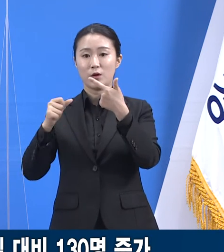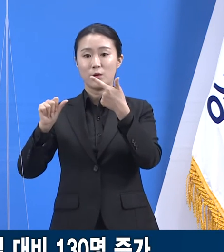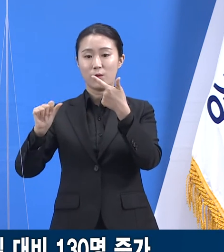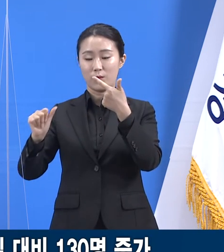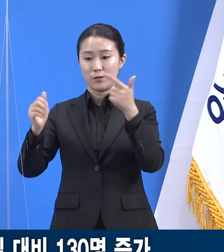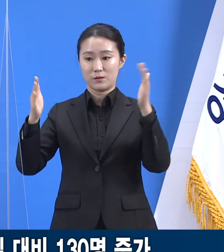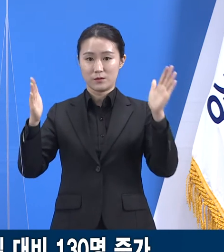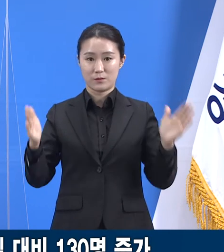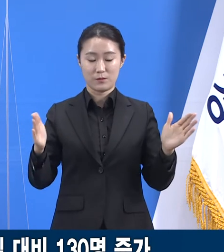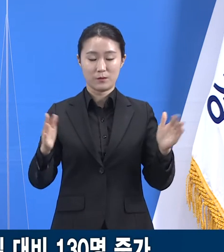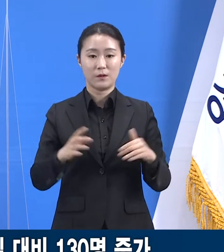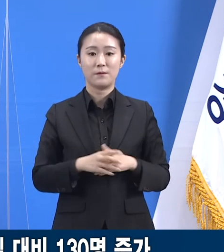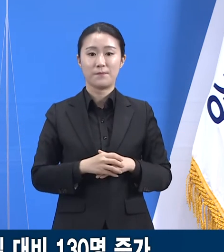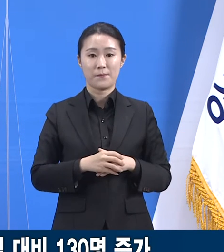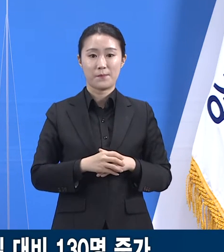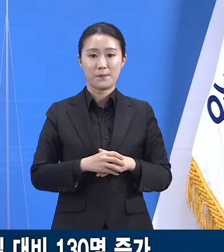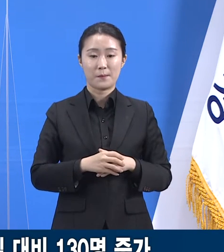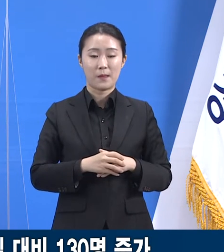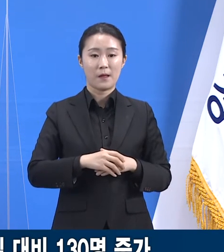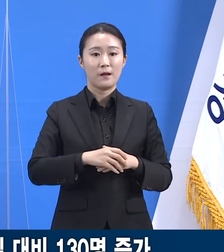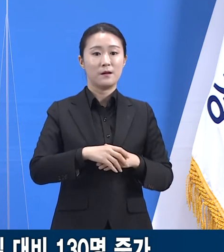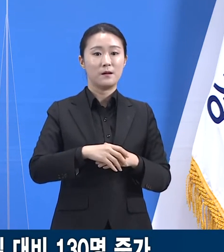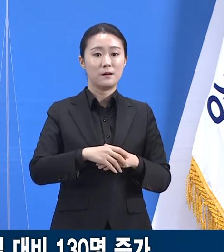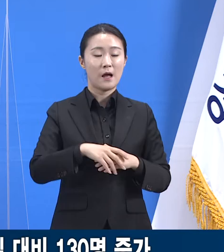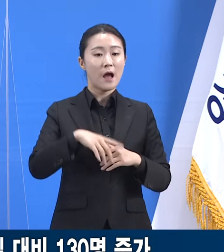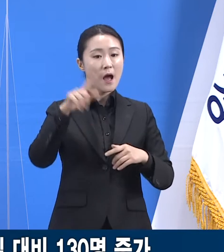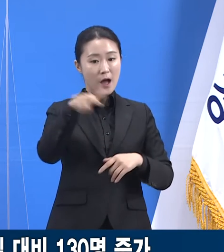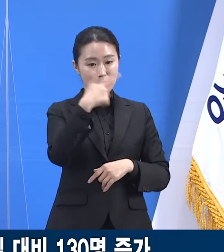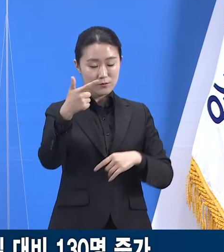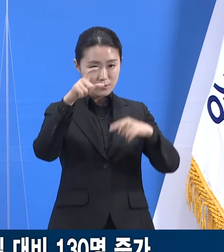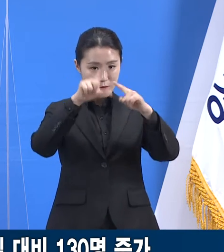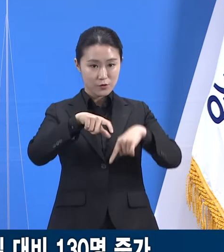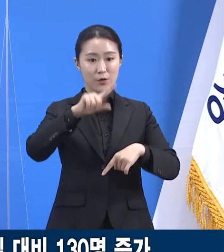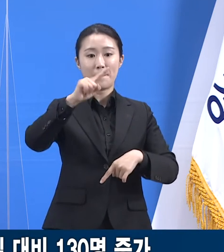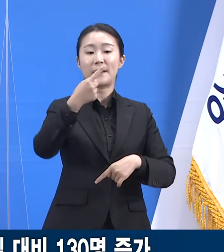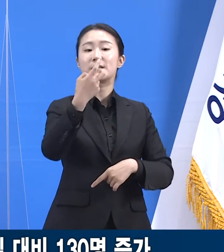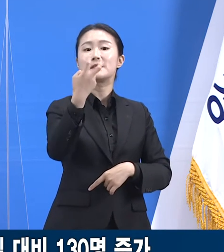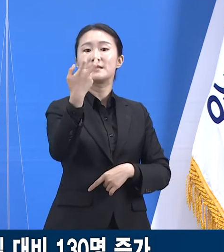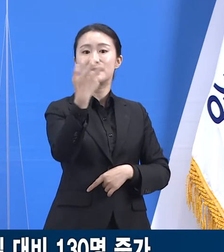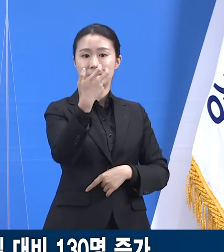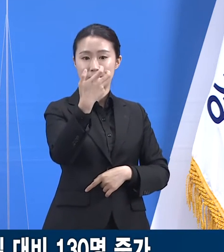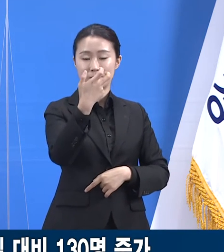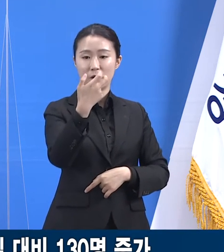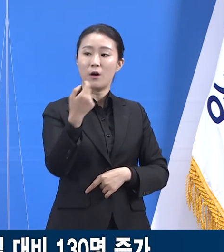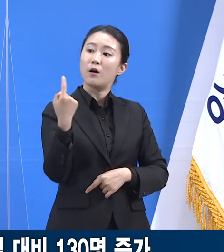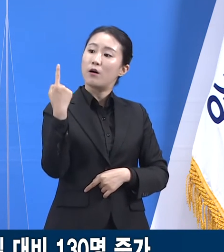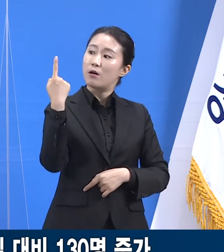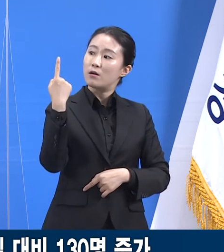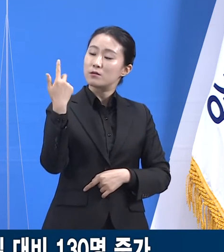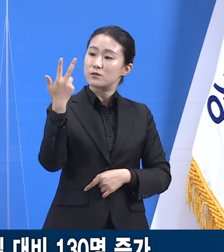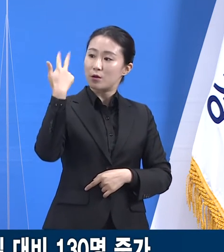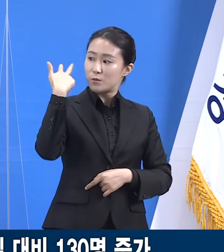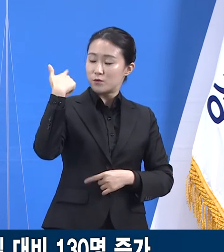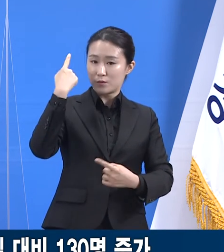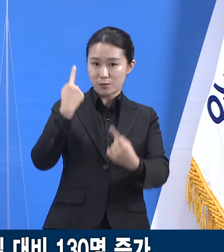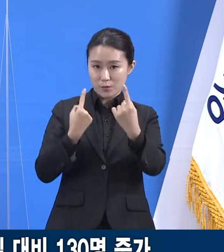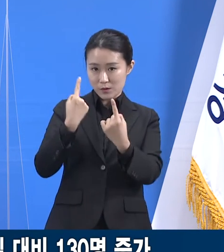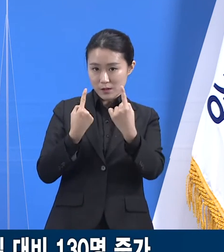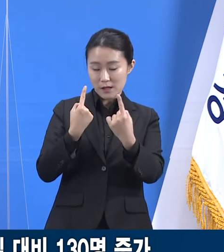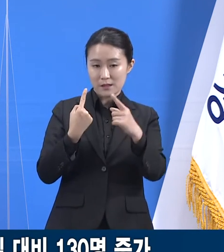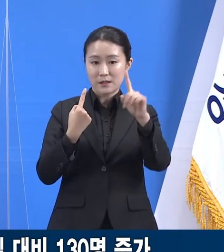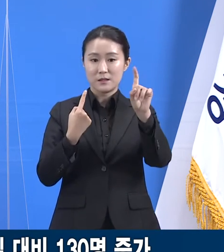확진자는 170명입니다. 전주 152명 대비 18명 11.8%